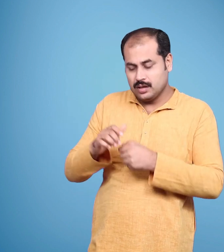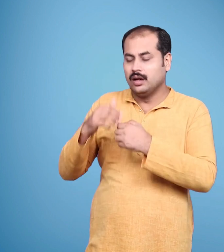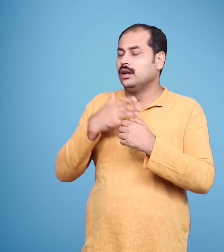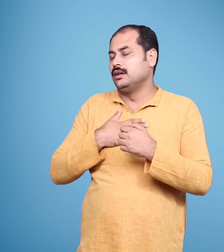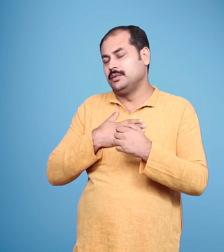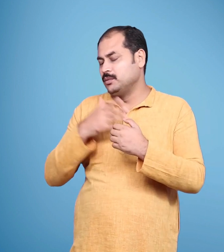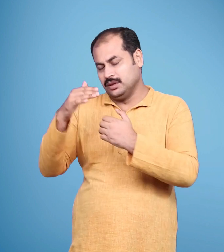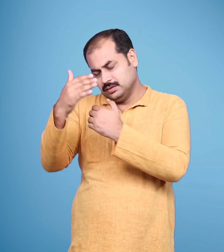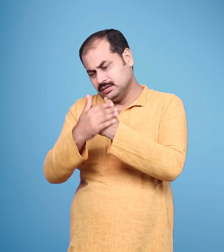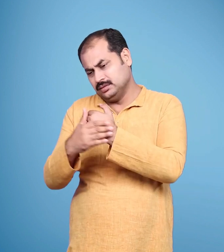धानस बधाया